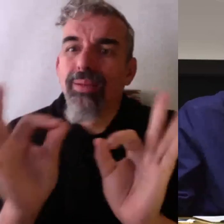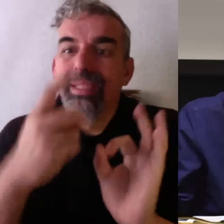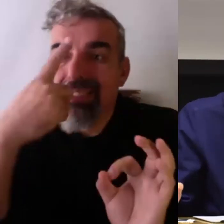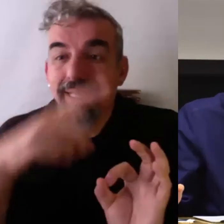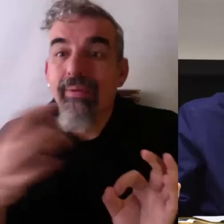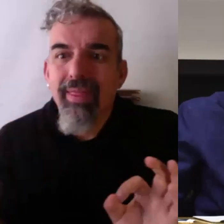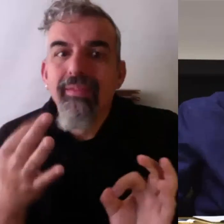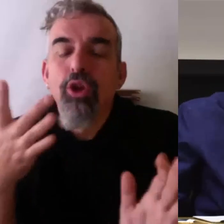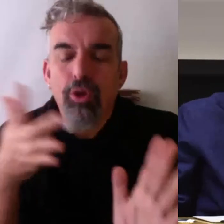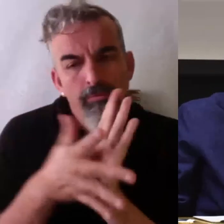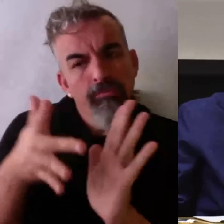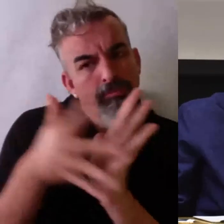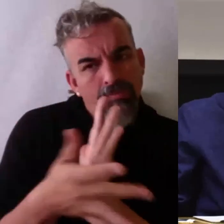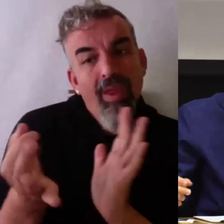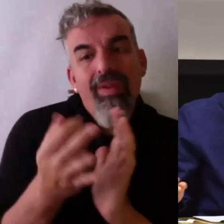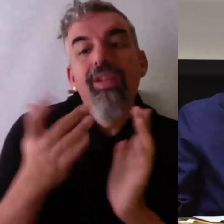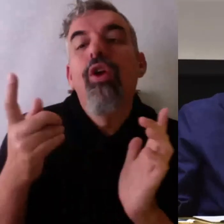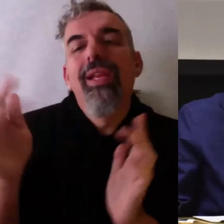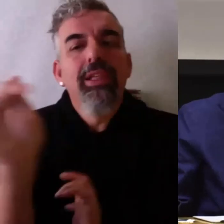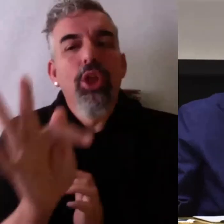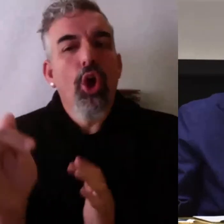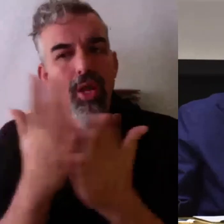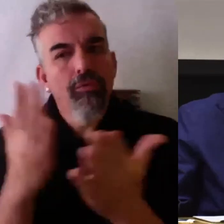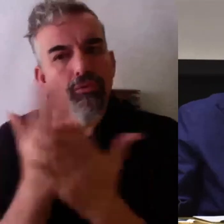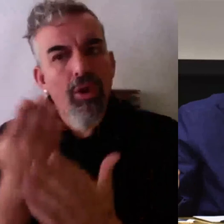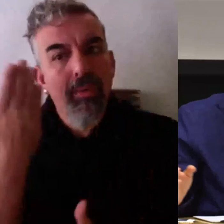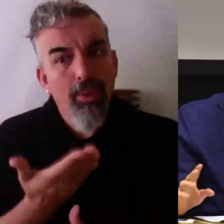puedes trabajar con ello. Entonces,